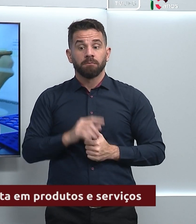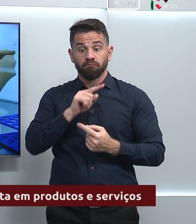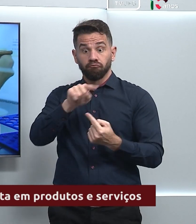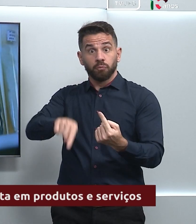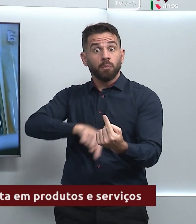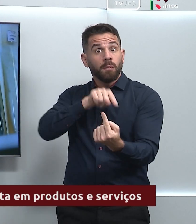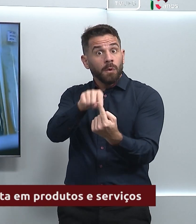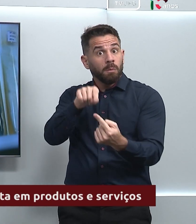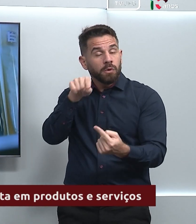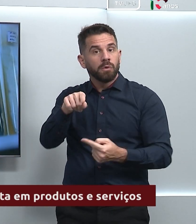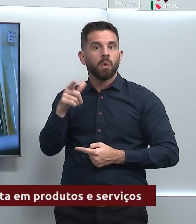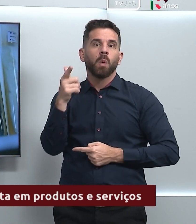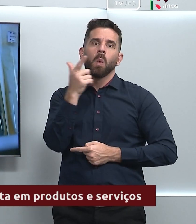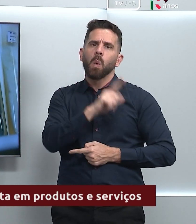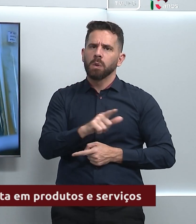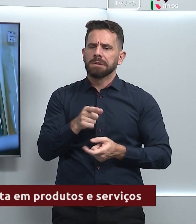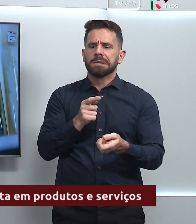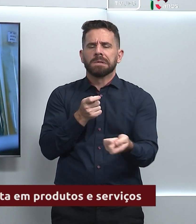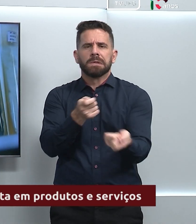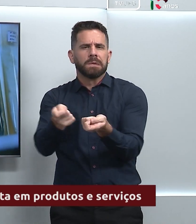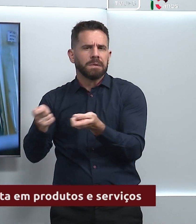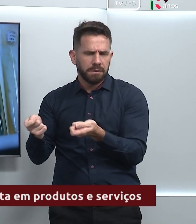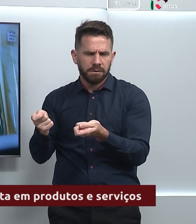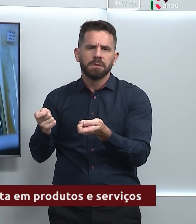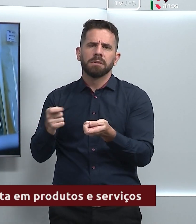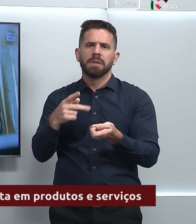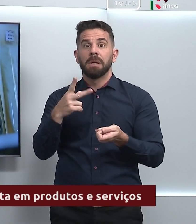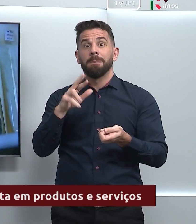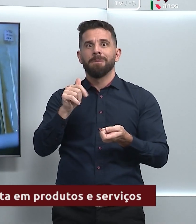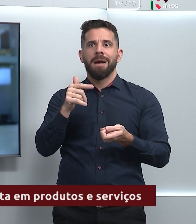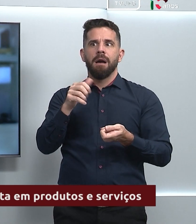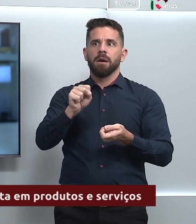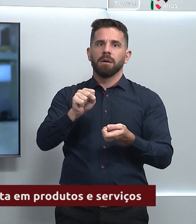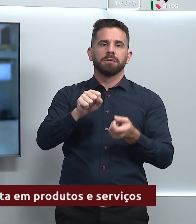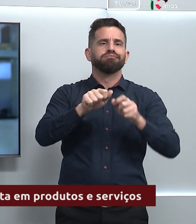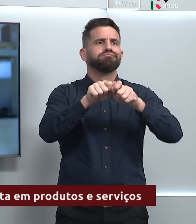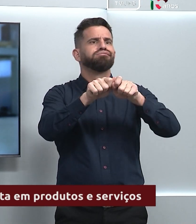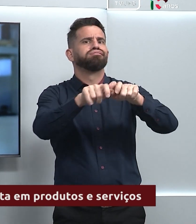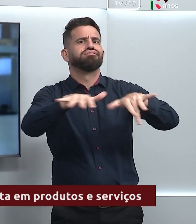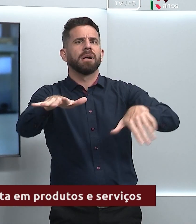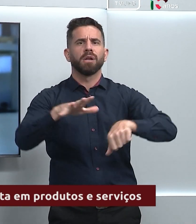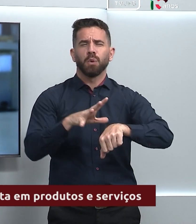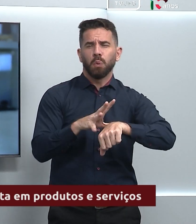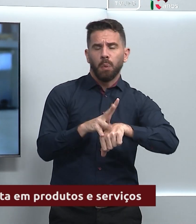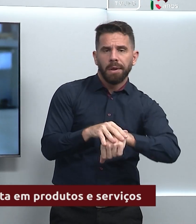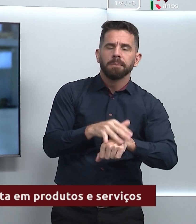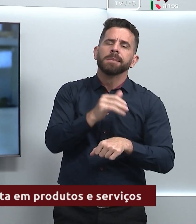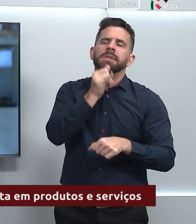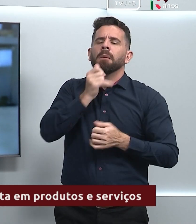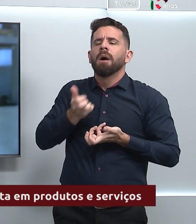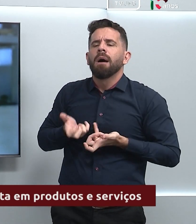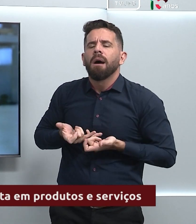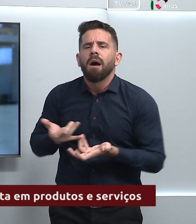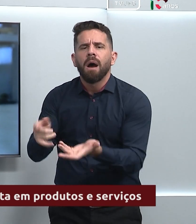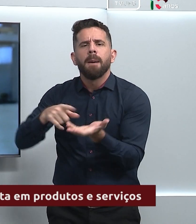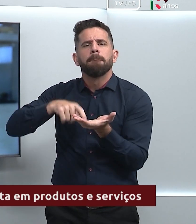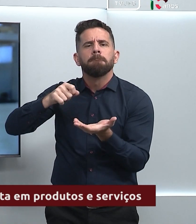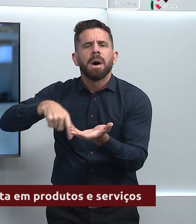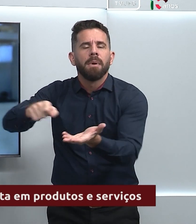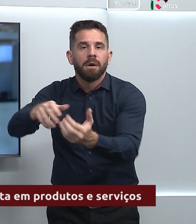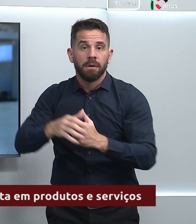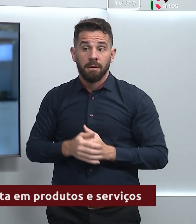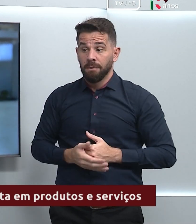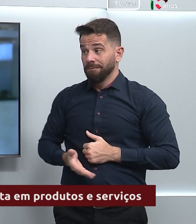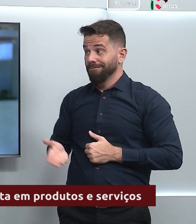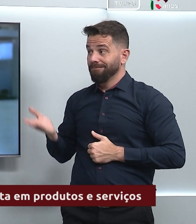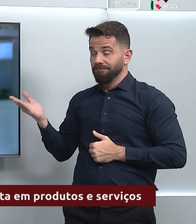produtos para o controle biológico de pragas no campo, uma empresa então procurou o laboratório. Foi assim que a